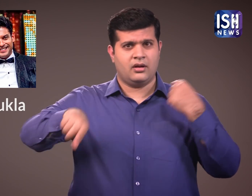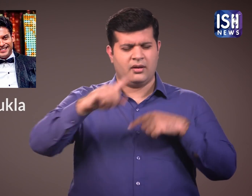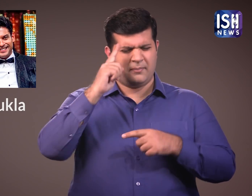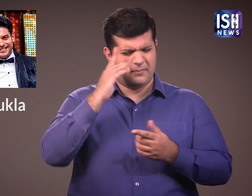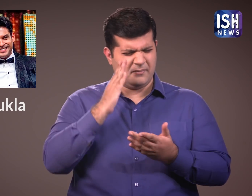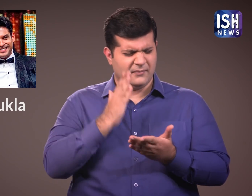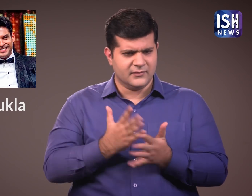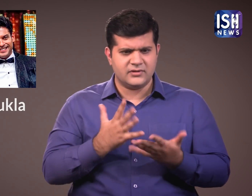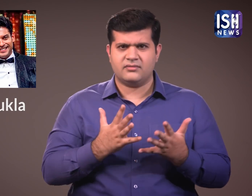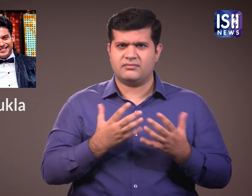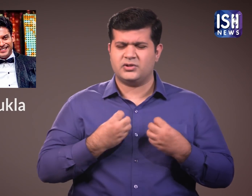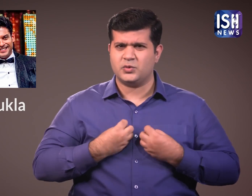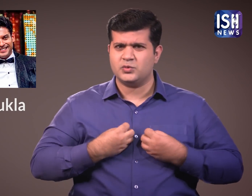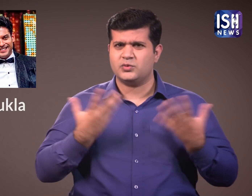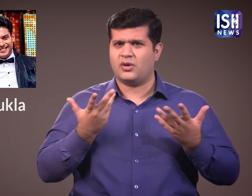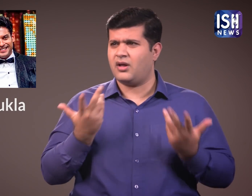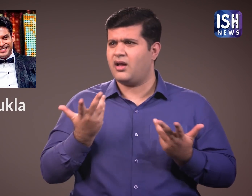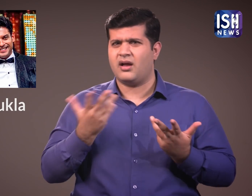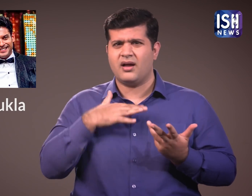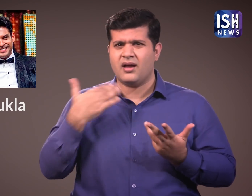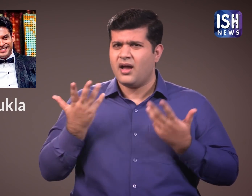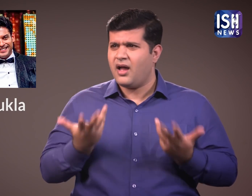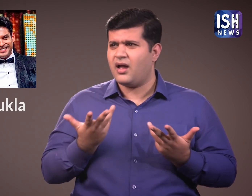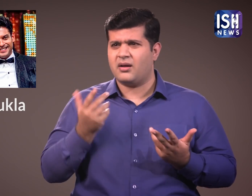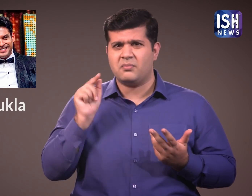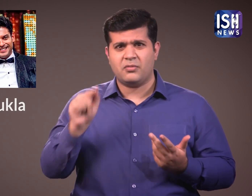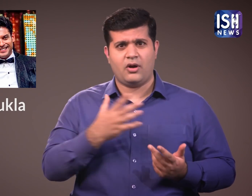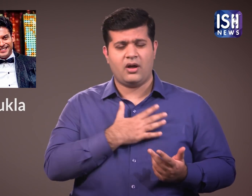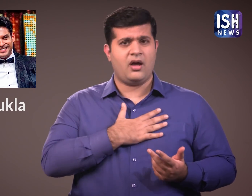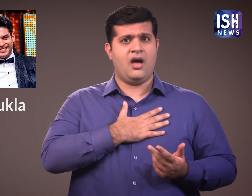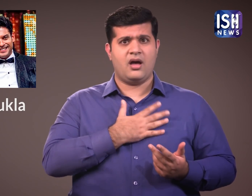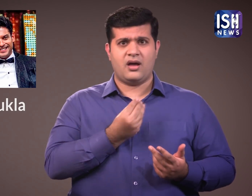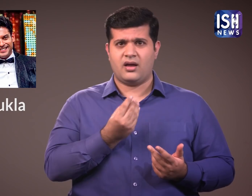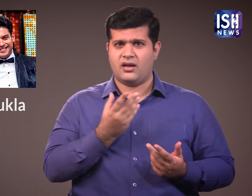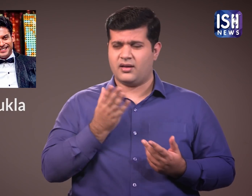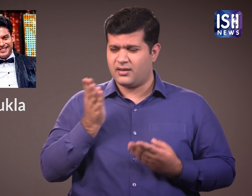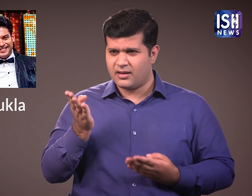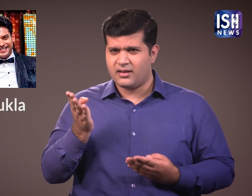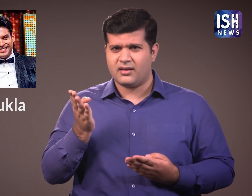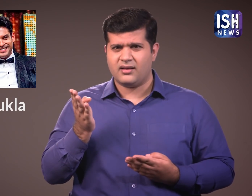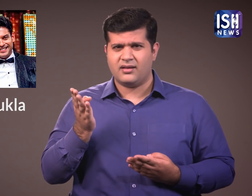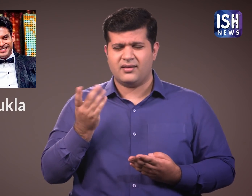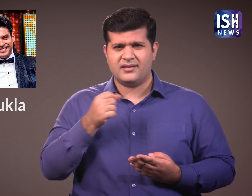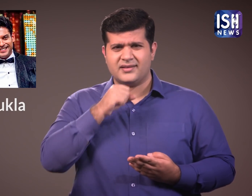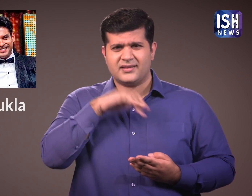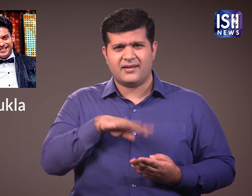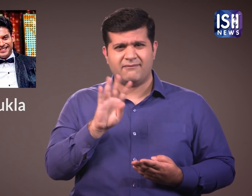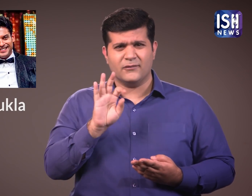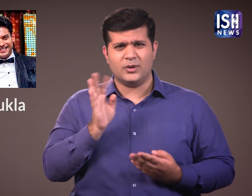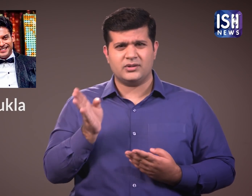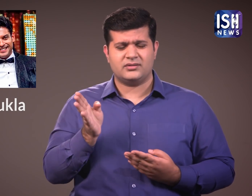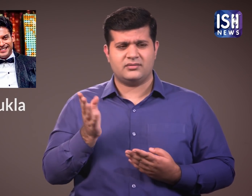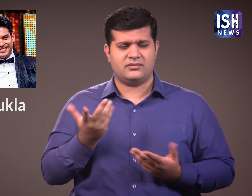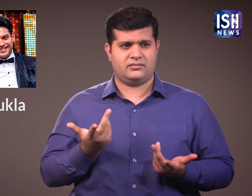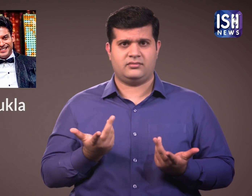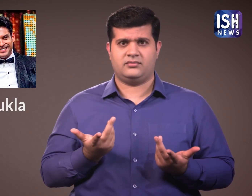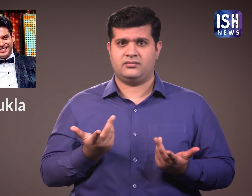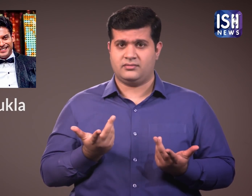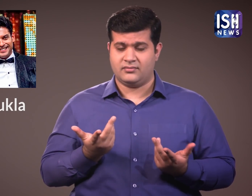लोग स्थब्ध थे और विश्वास नहीं कर पा रहे थे कि उनकी मृत्यों दिल का दौरा पढ़ने से हुई है लोग हैरान थे क्योंकि उनकी उम्र महस